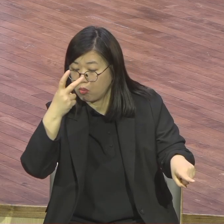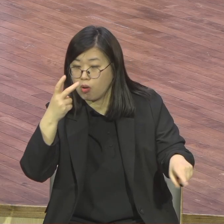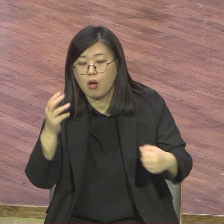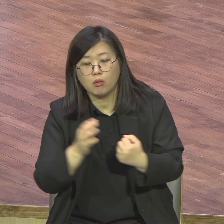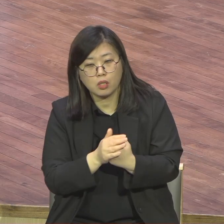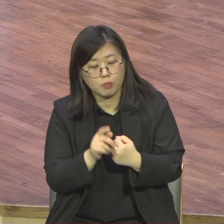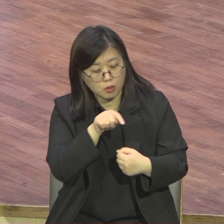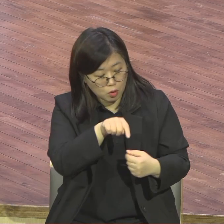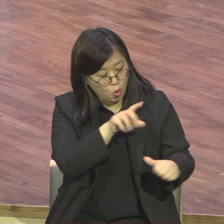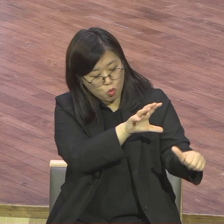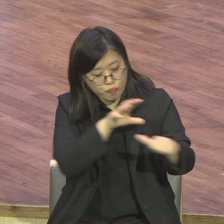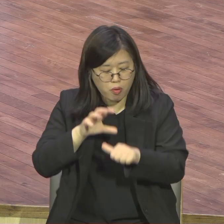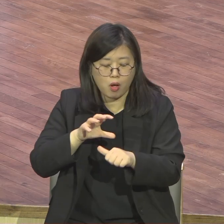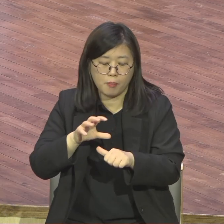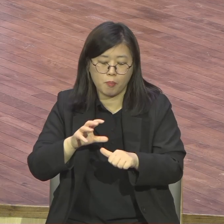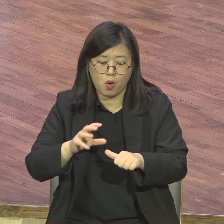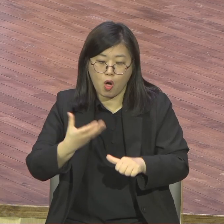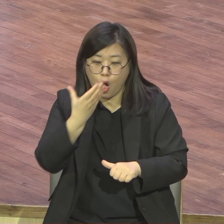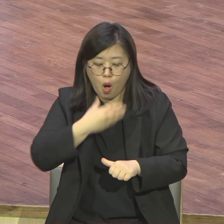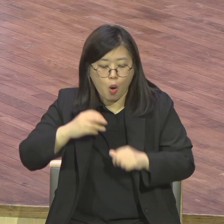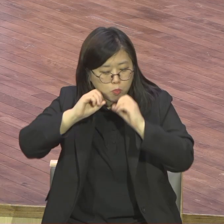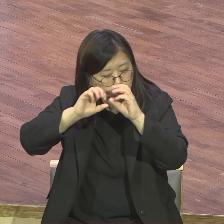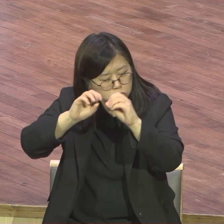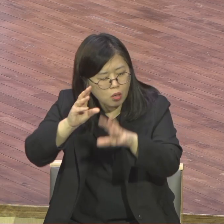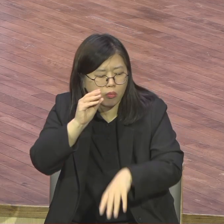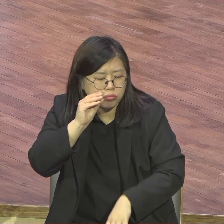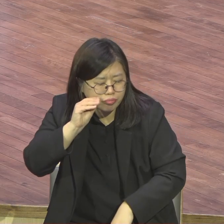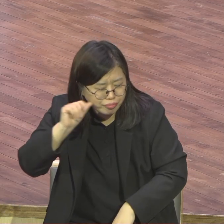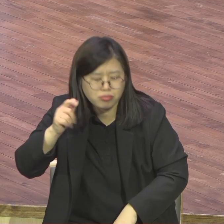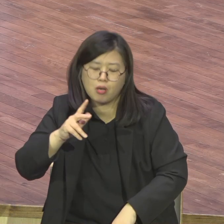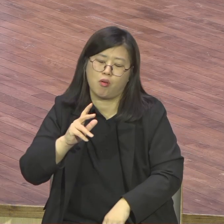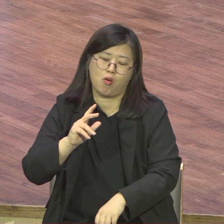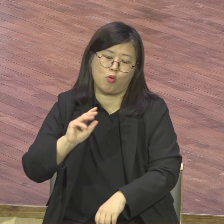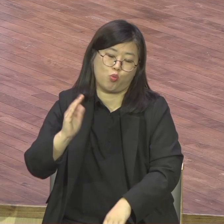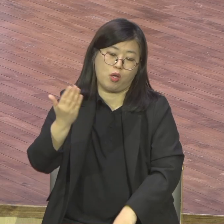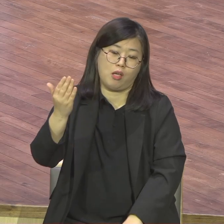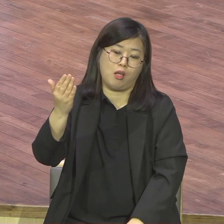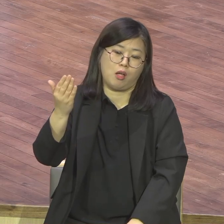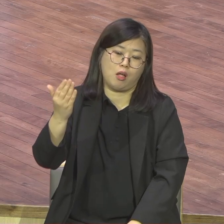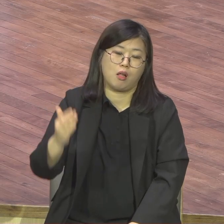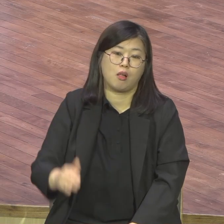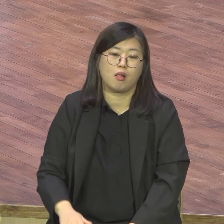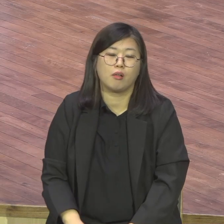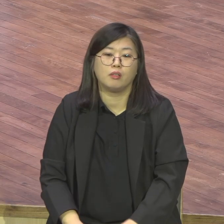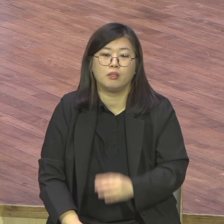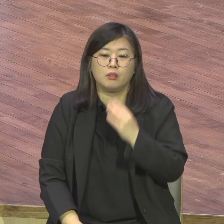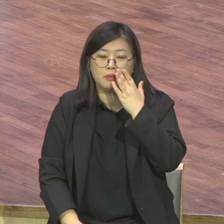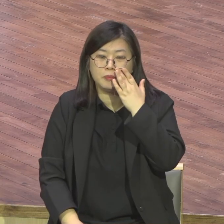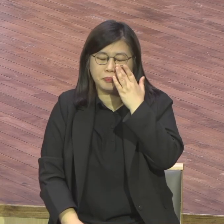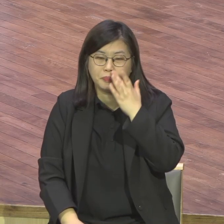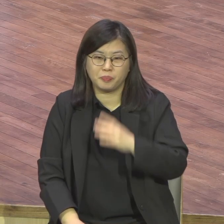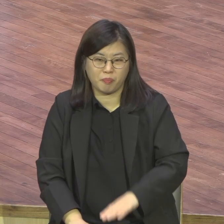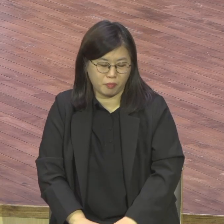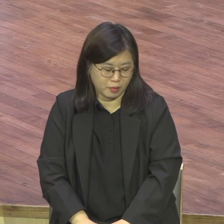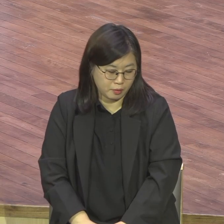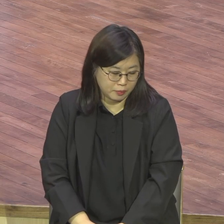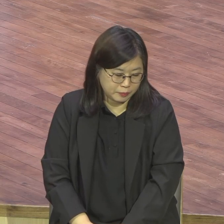10년 다 가버려요 이거 다 준비 다 됐잖아요 얼마나 그 큰